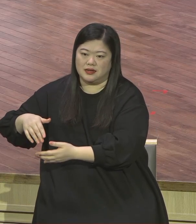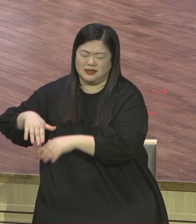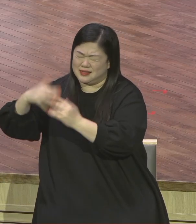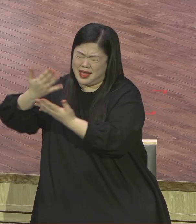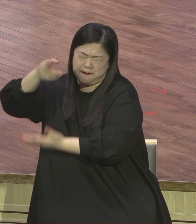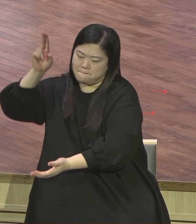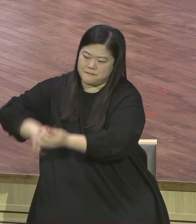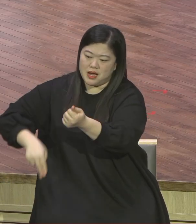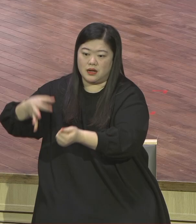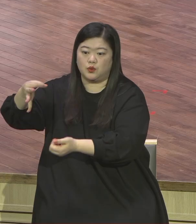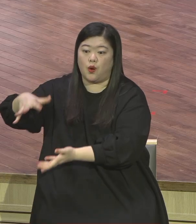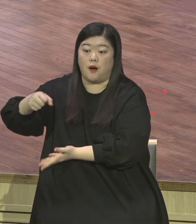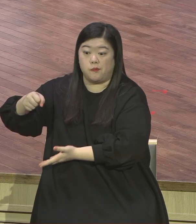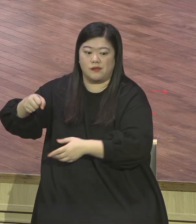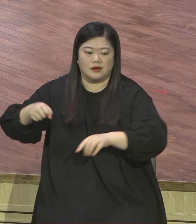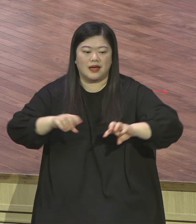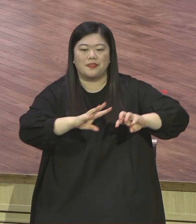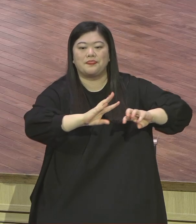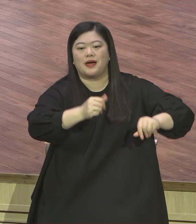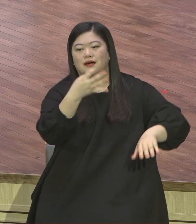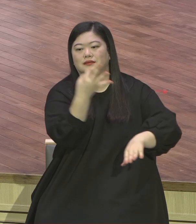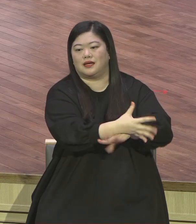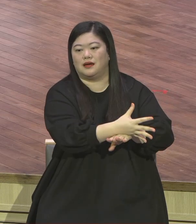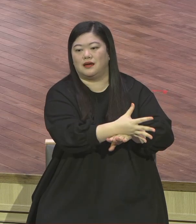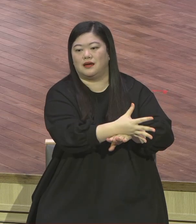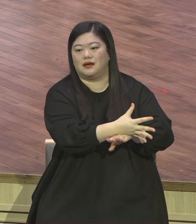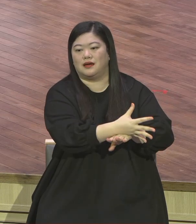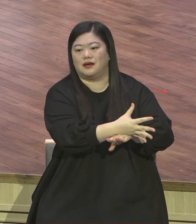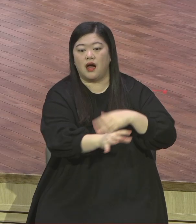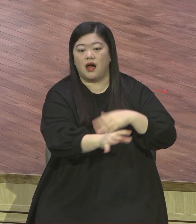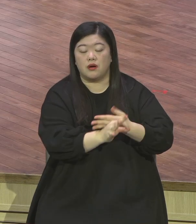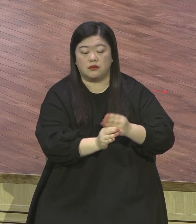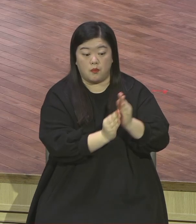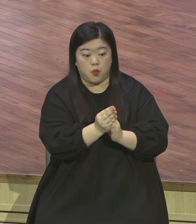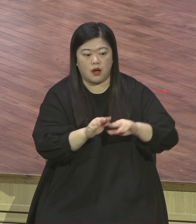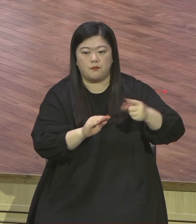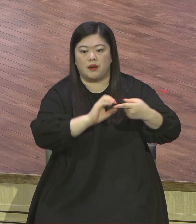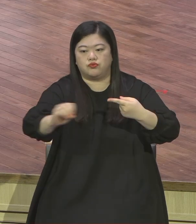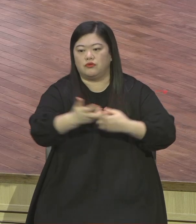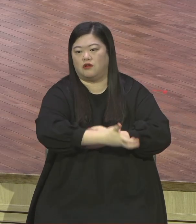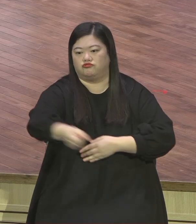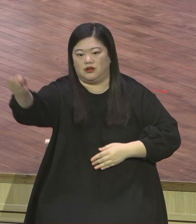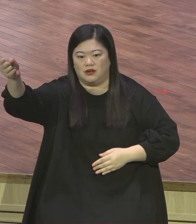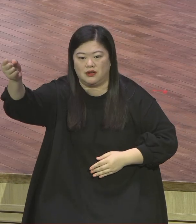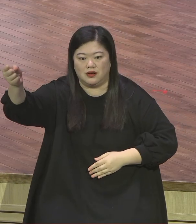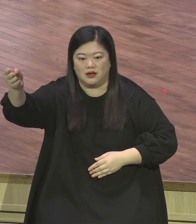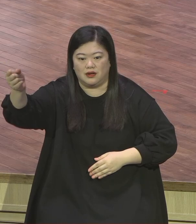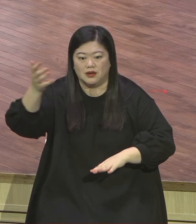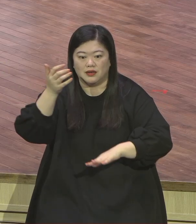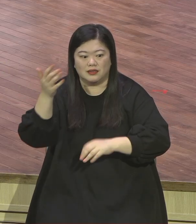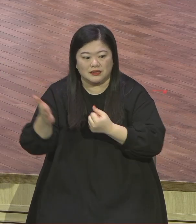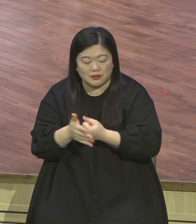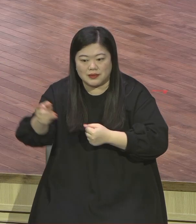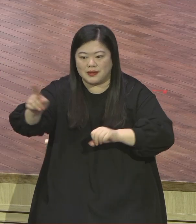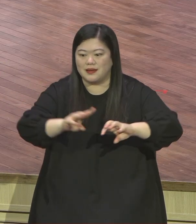있는 보안은 100% 자기 것이 되죠. 법적으로. 이 비유를 통해서 우리는요.